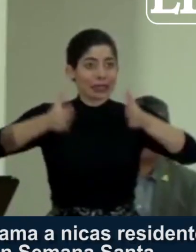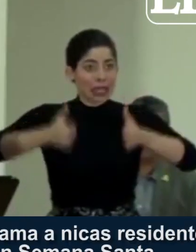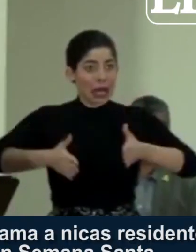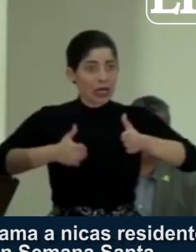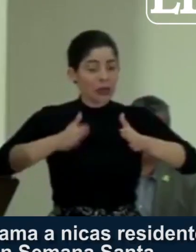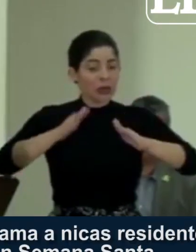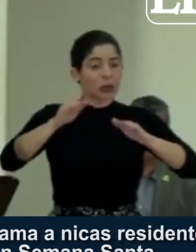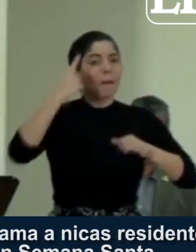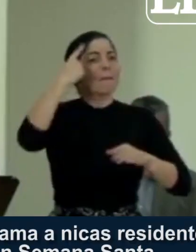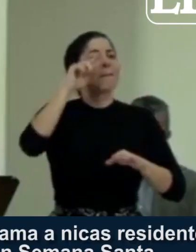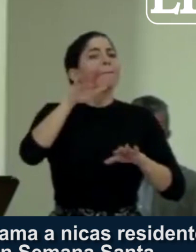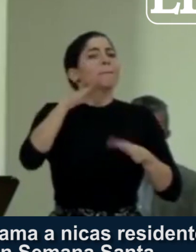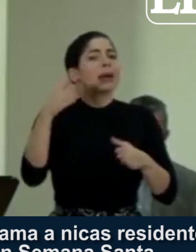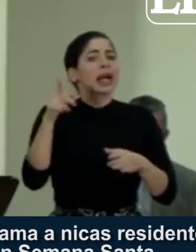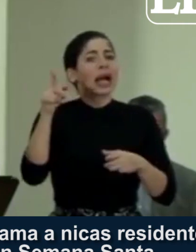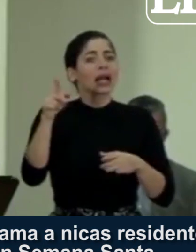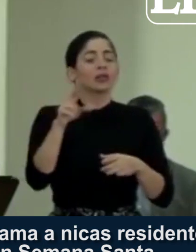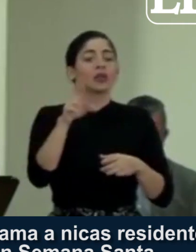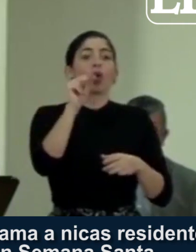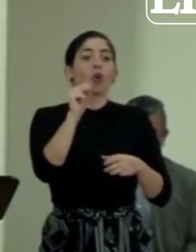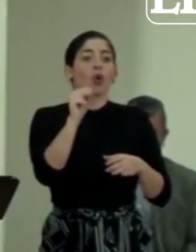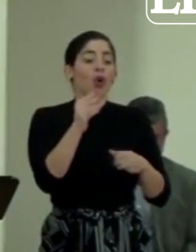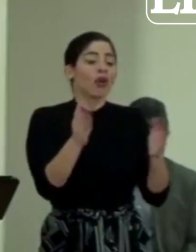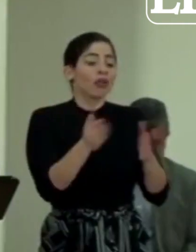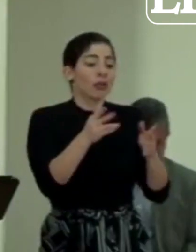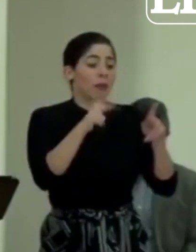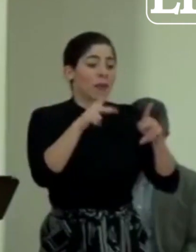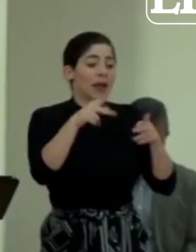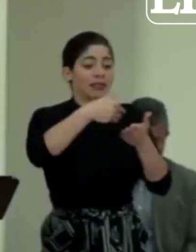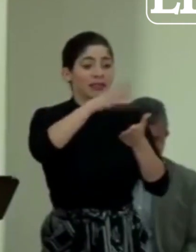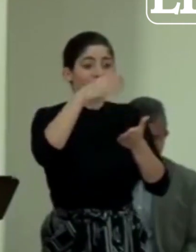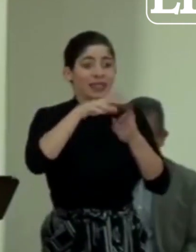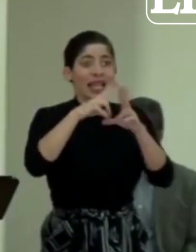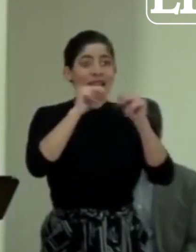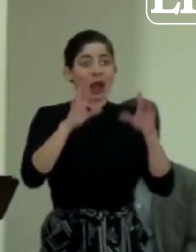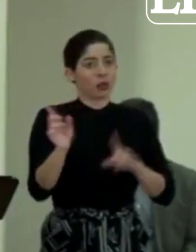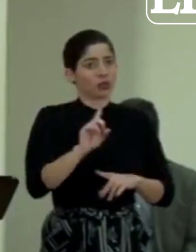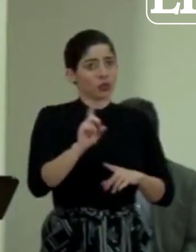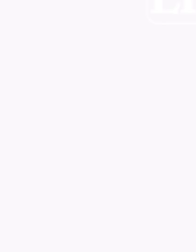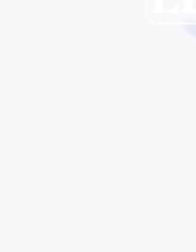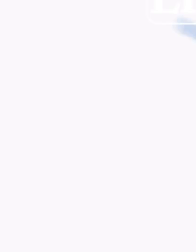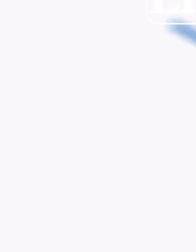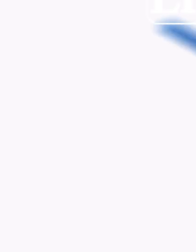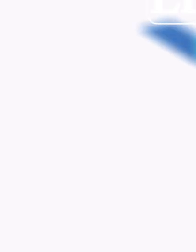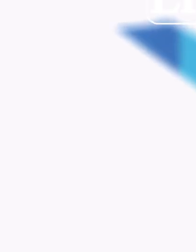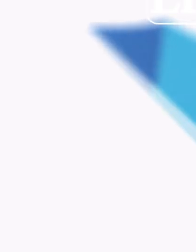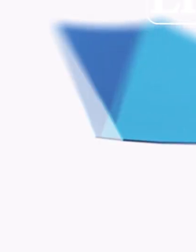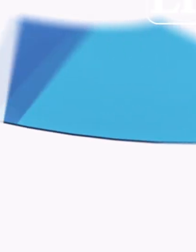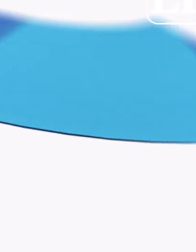que desestimule la salida de personas nicaragüenses a su país.